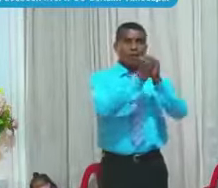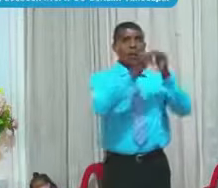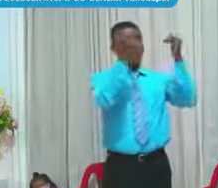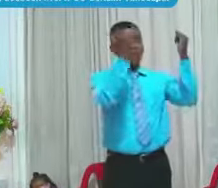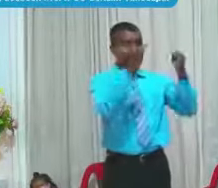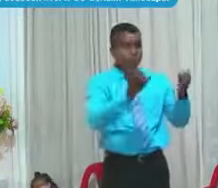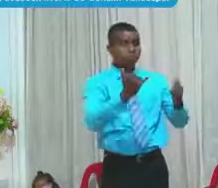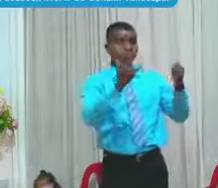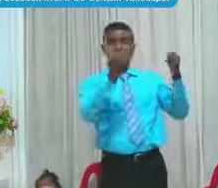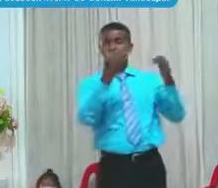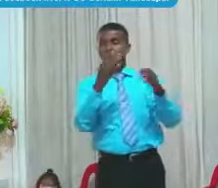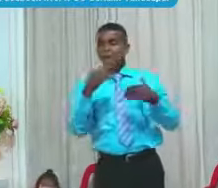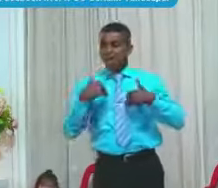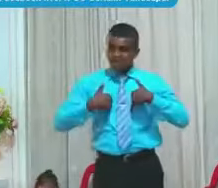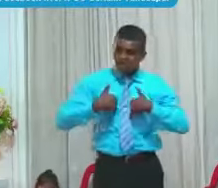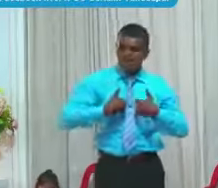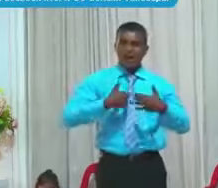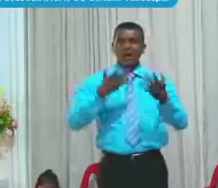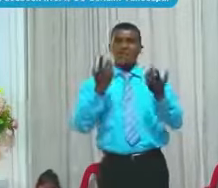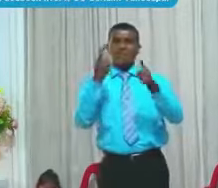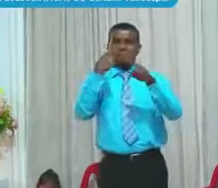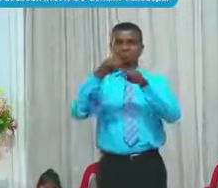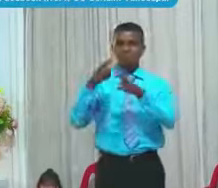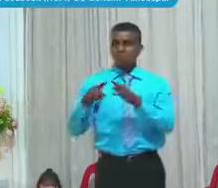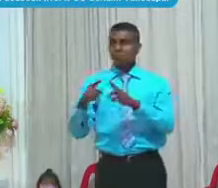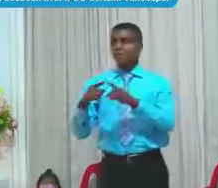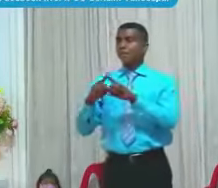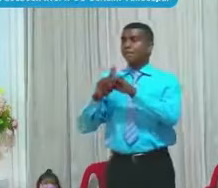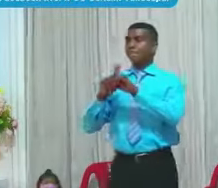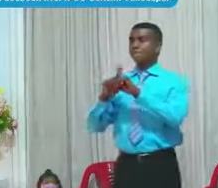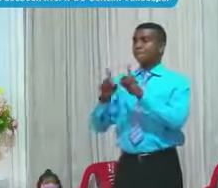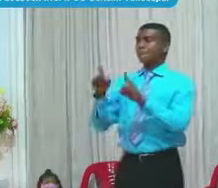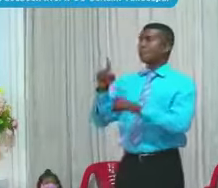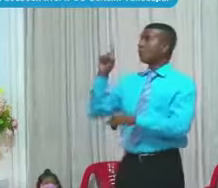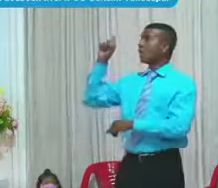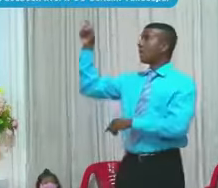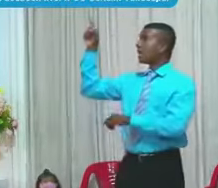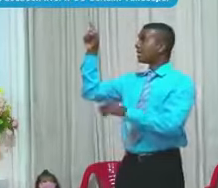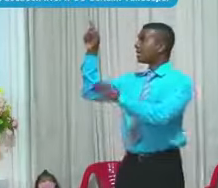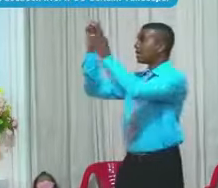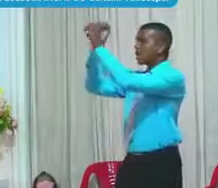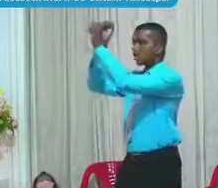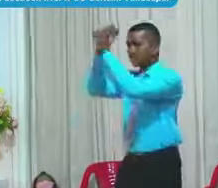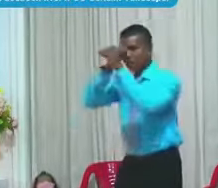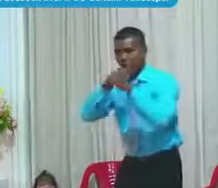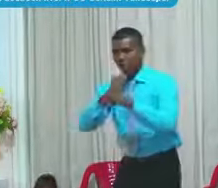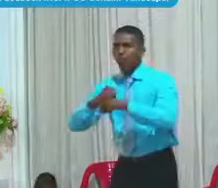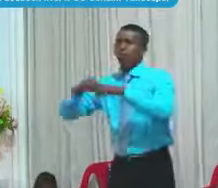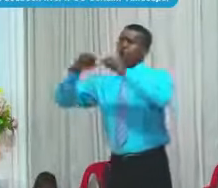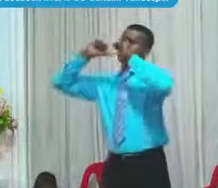Antes que al Creador Y este Creador Es bendito Por los siglos De los siglos